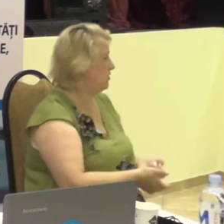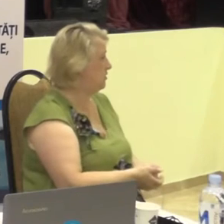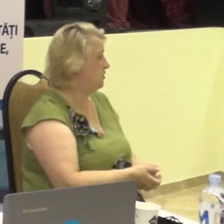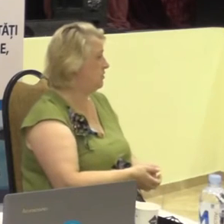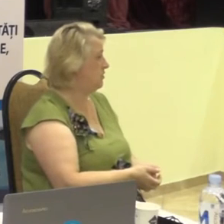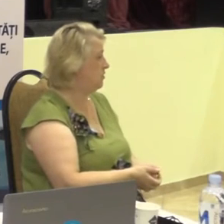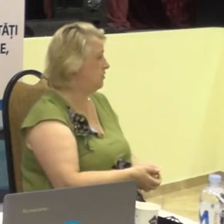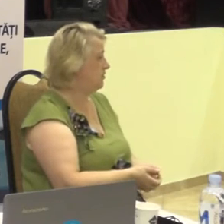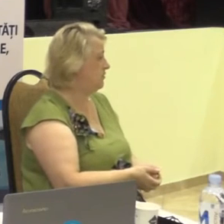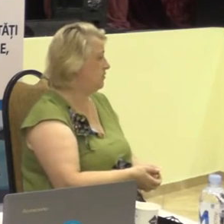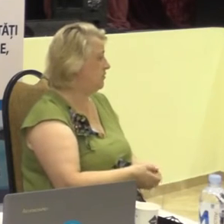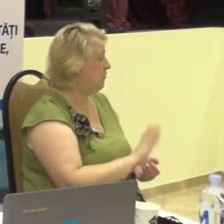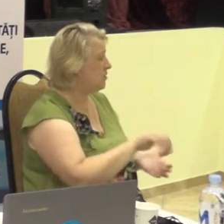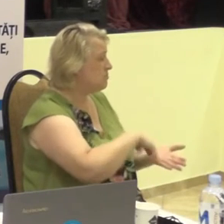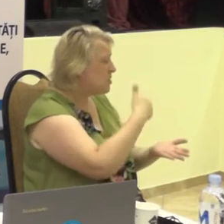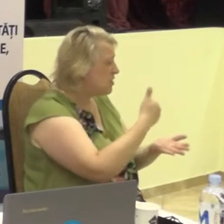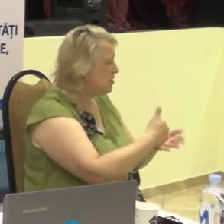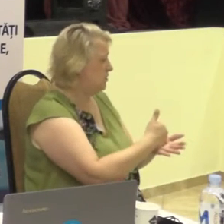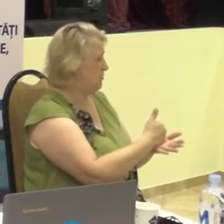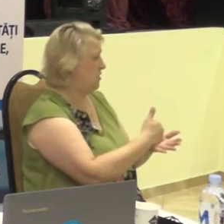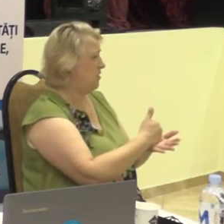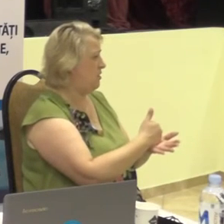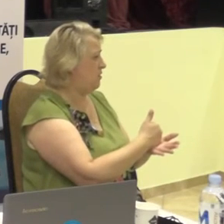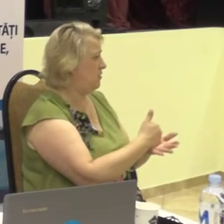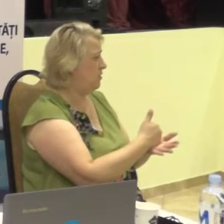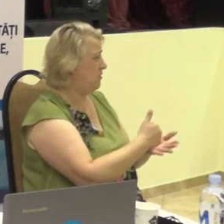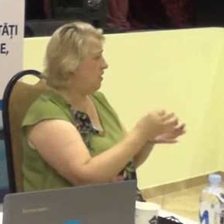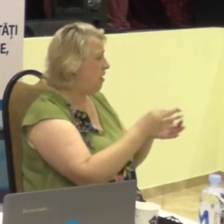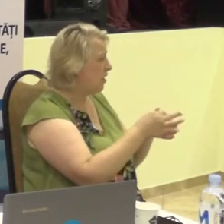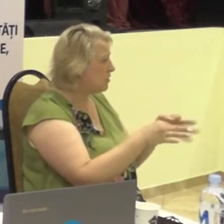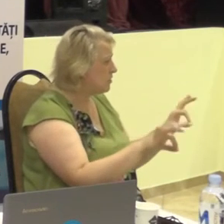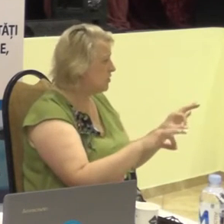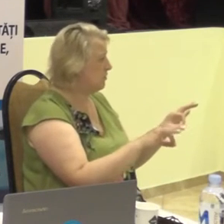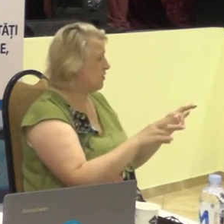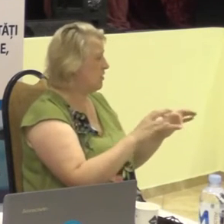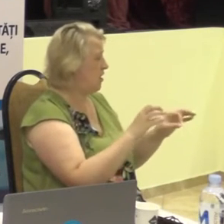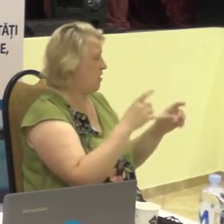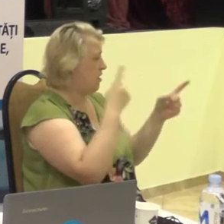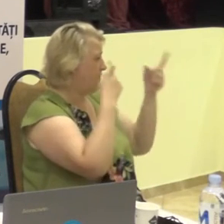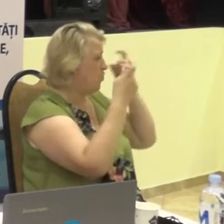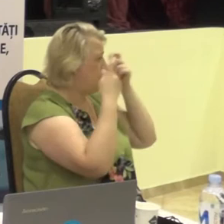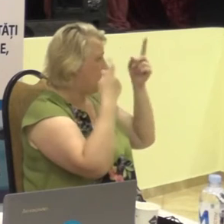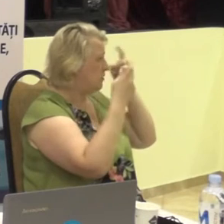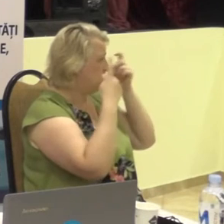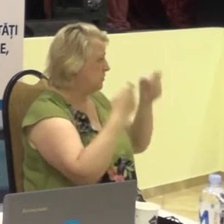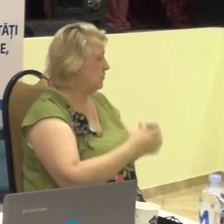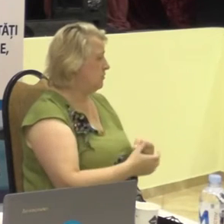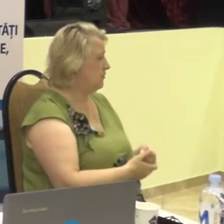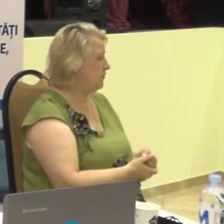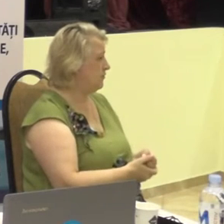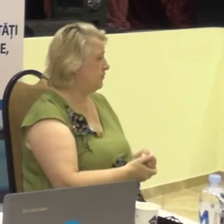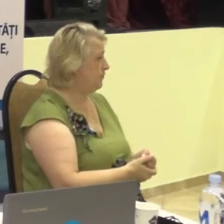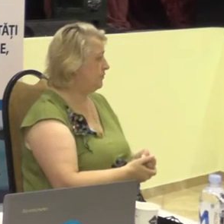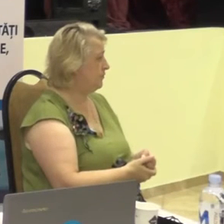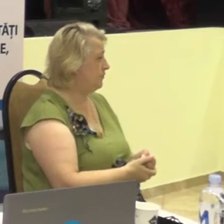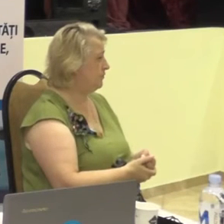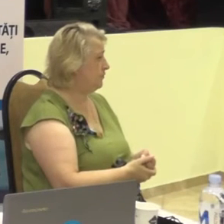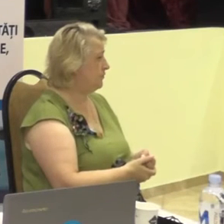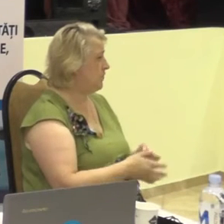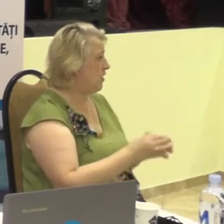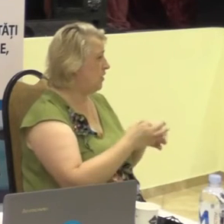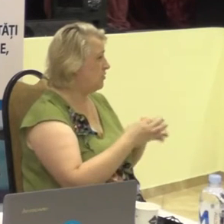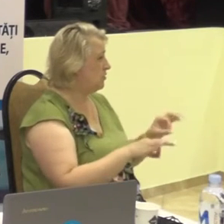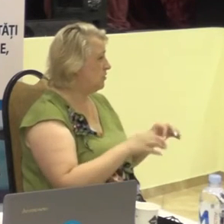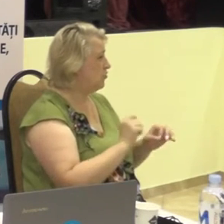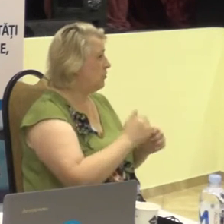Și, principal, acces la informație, acces